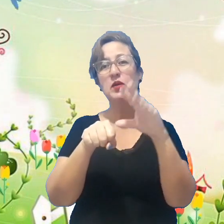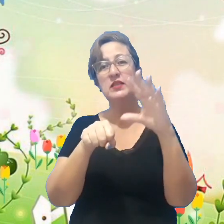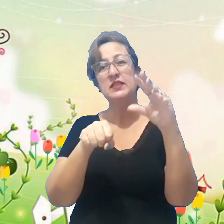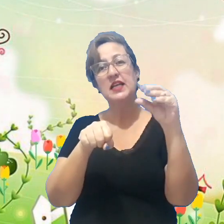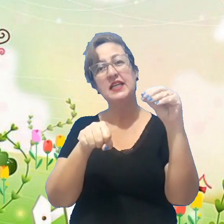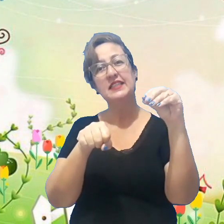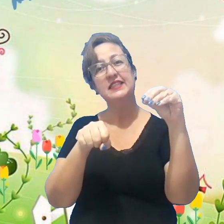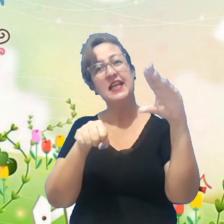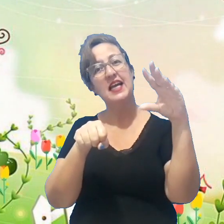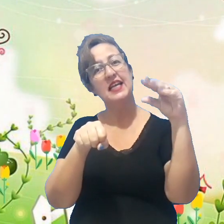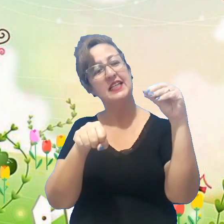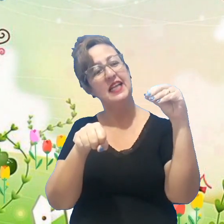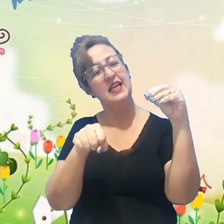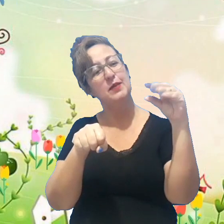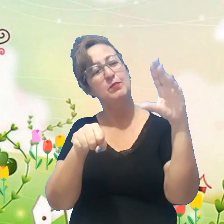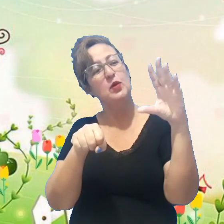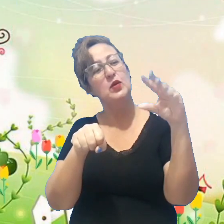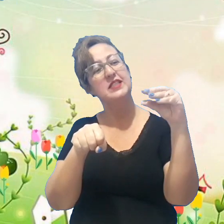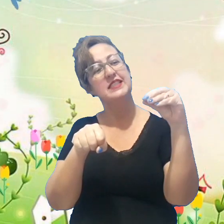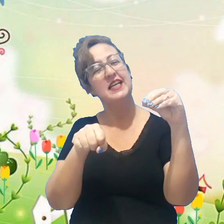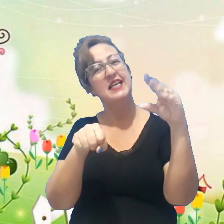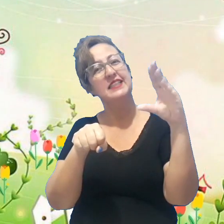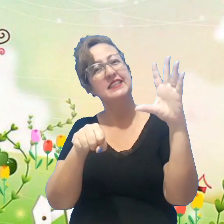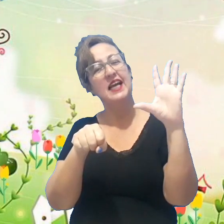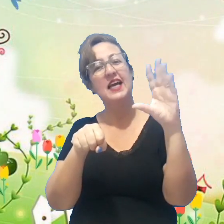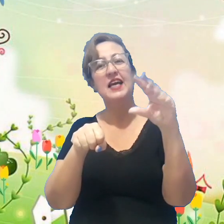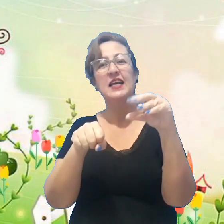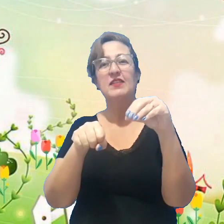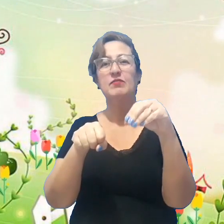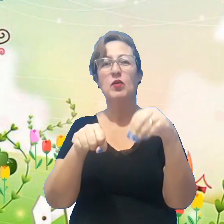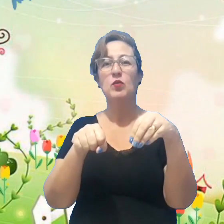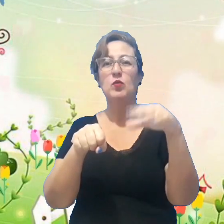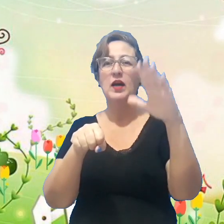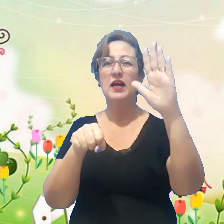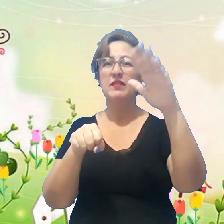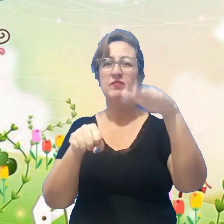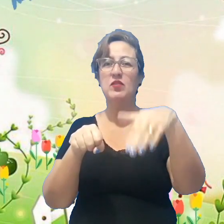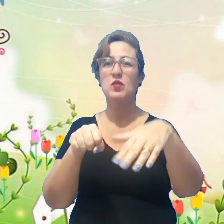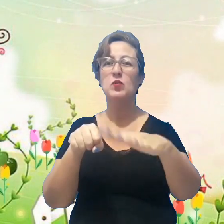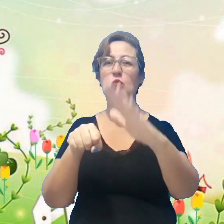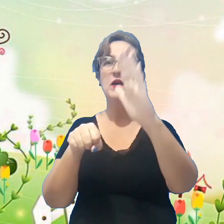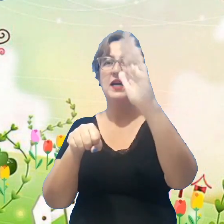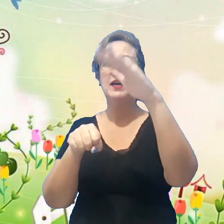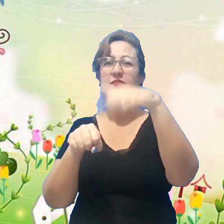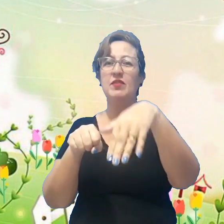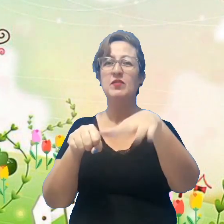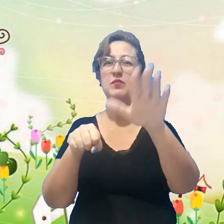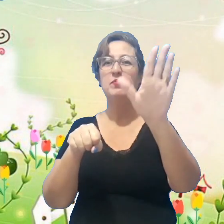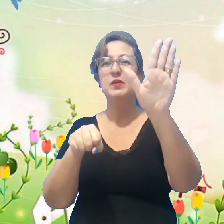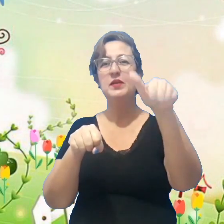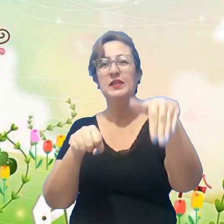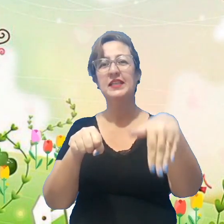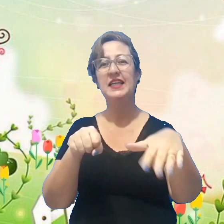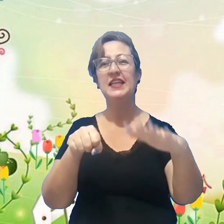canta, depois canta Voa, voa um pouquinho,